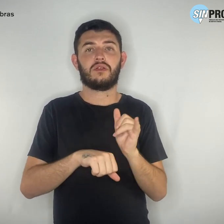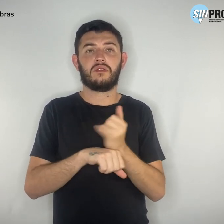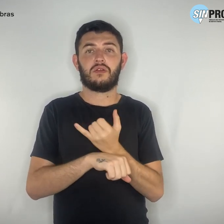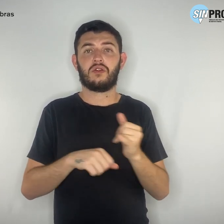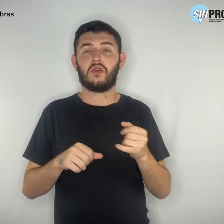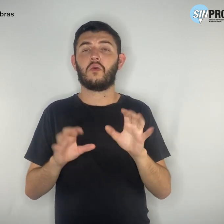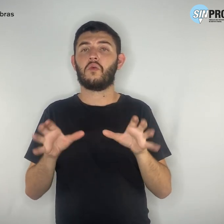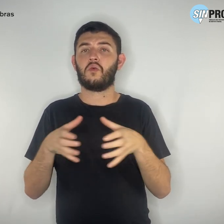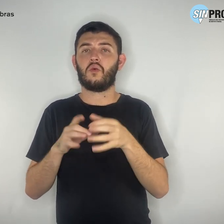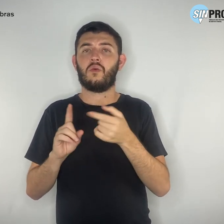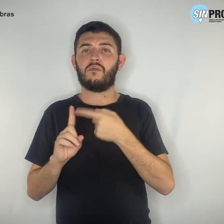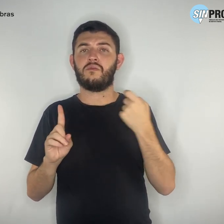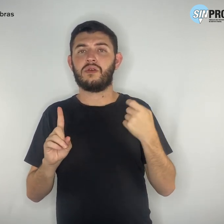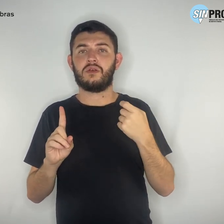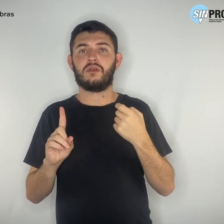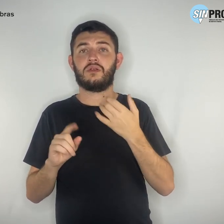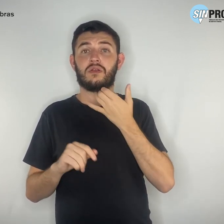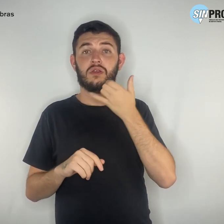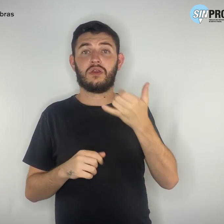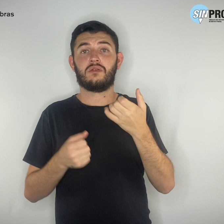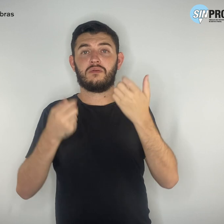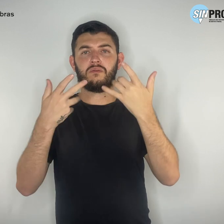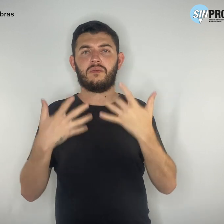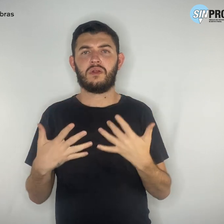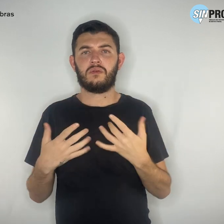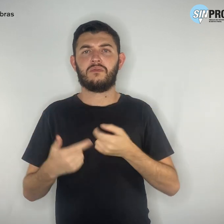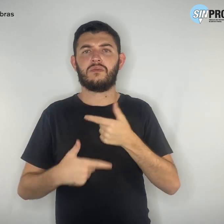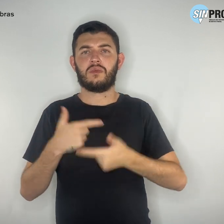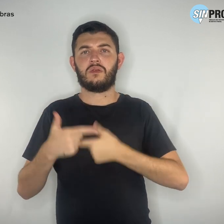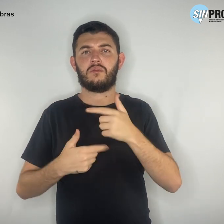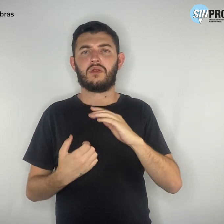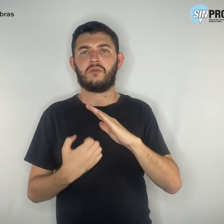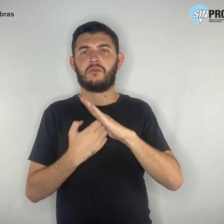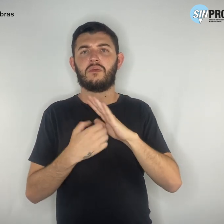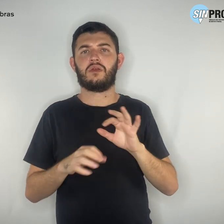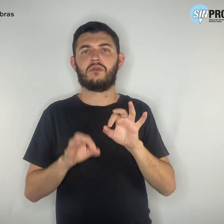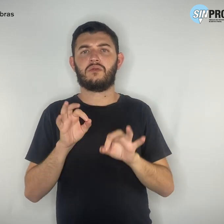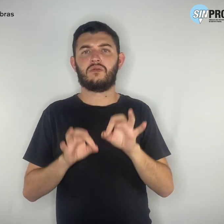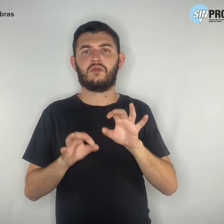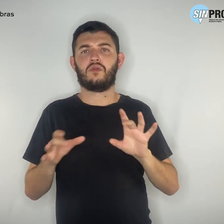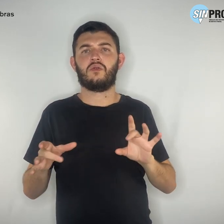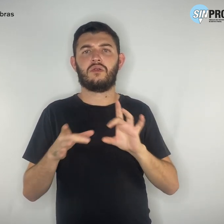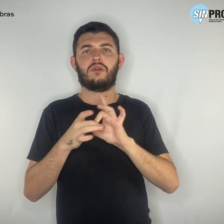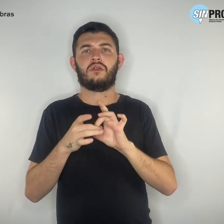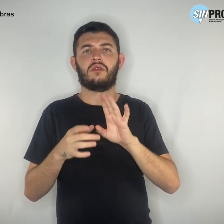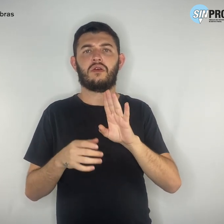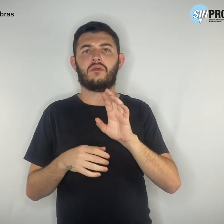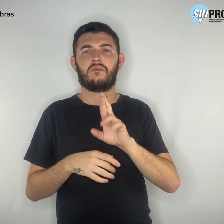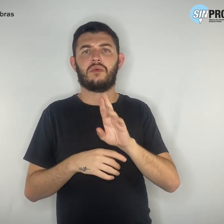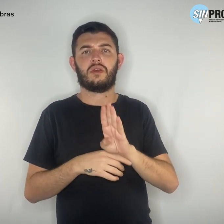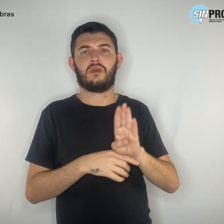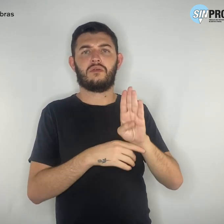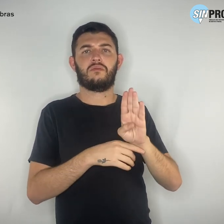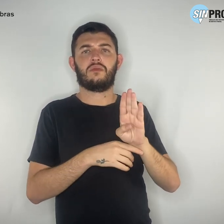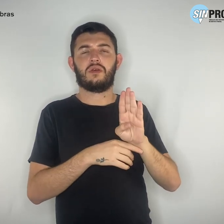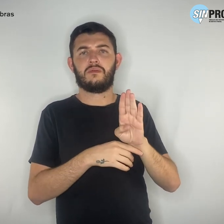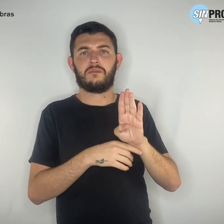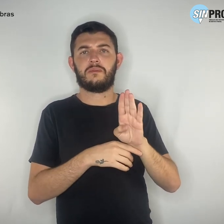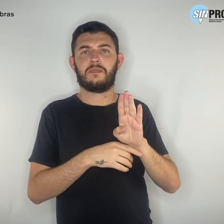também ligam dizendo ser de uma empresa jurídica ligada ao BRB, fazendo a cobrança de